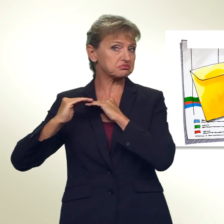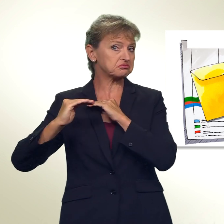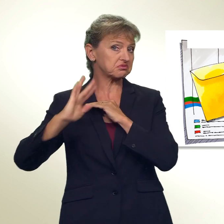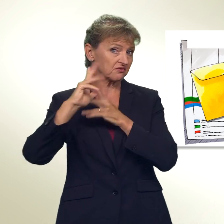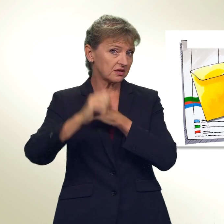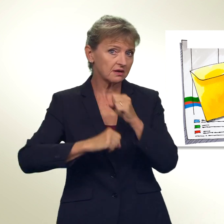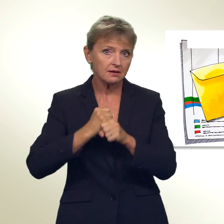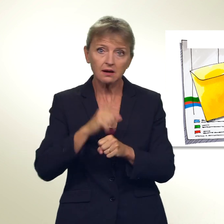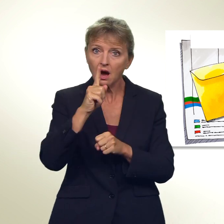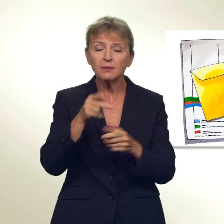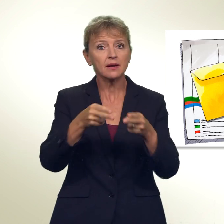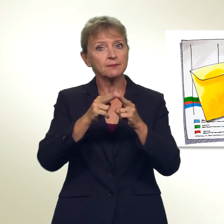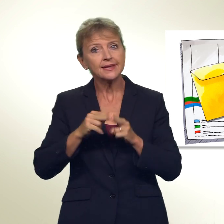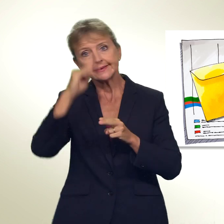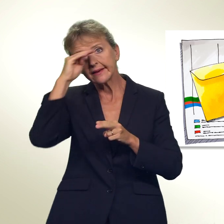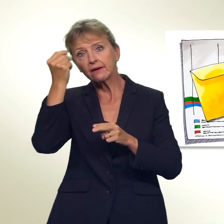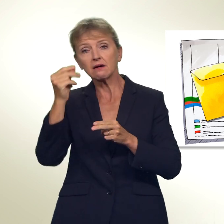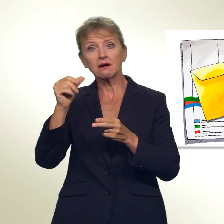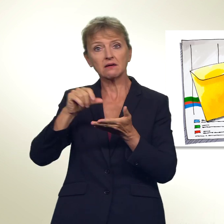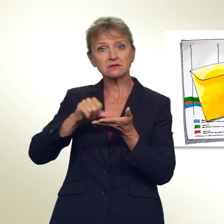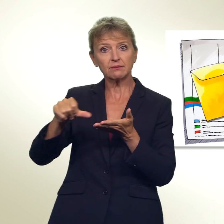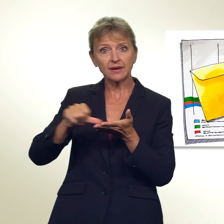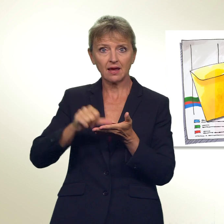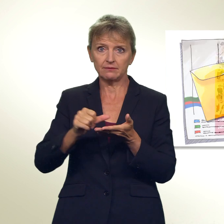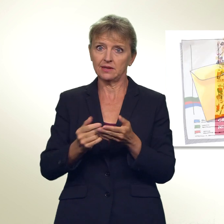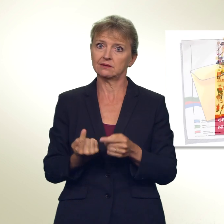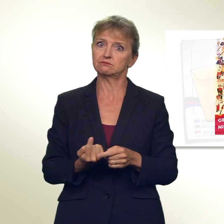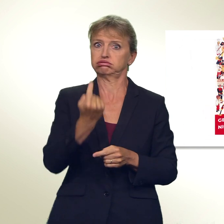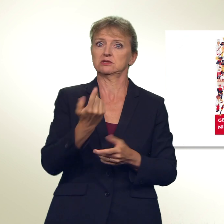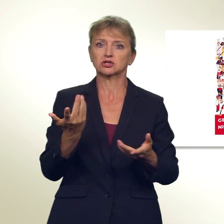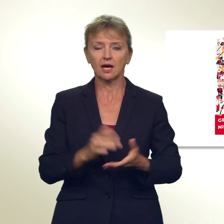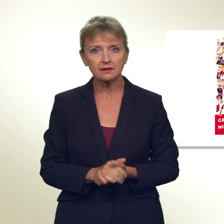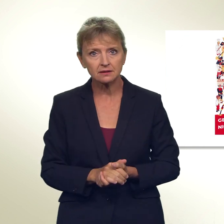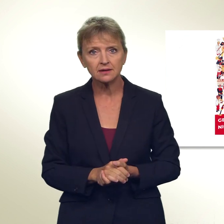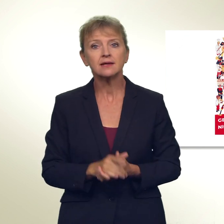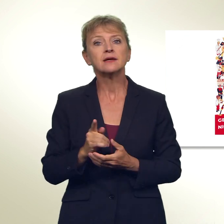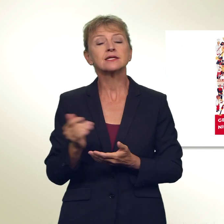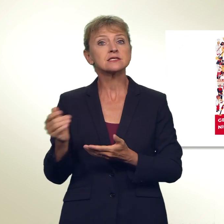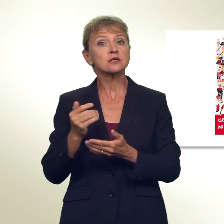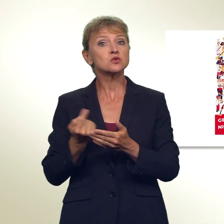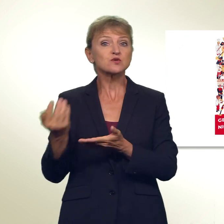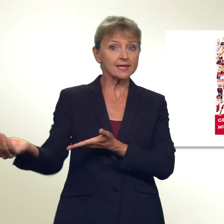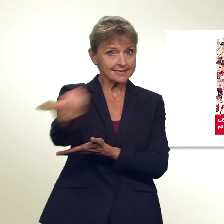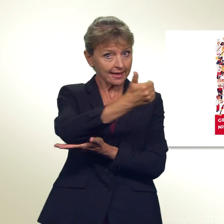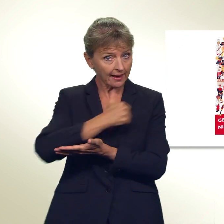während Mieten und Krankenkassenprämien weiter stiegen. Mit den zusätzlichen Steuereinnahmen könnten die Steuern für tiefere